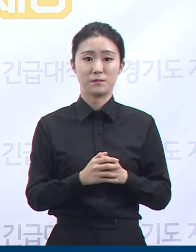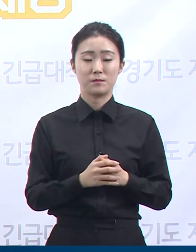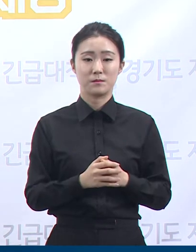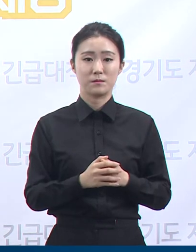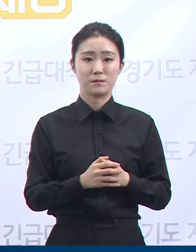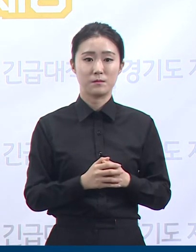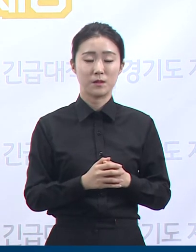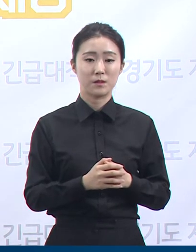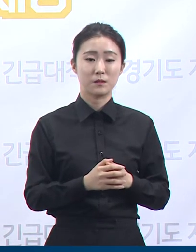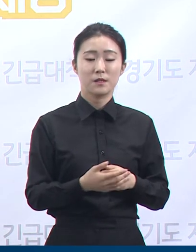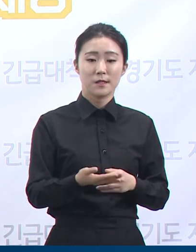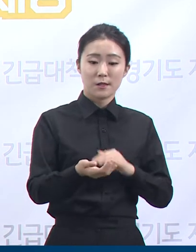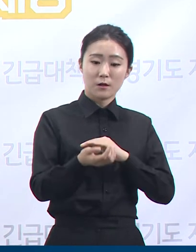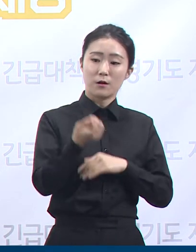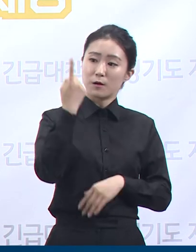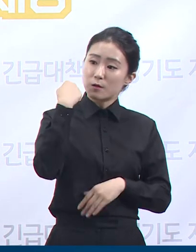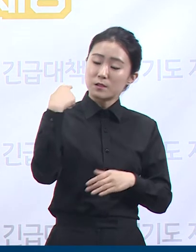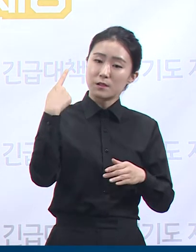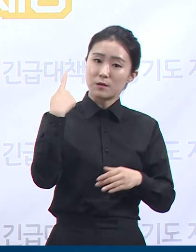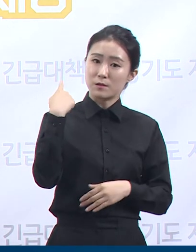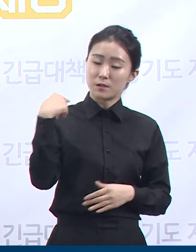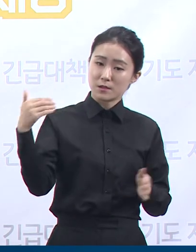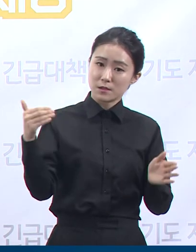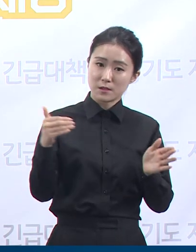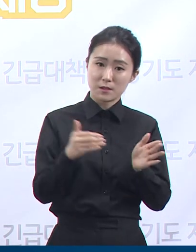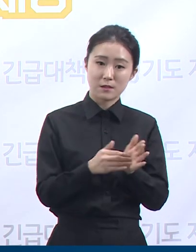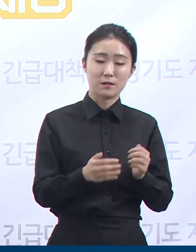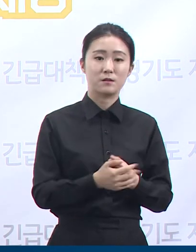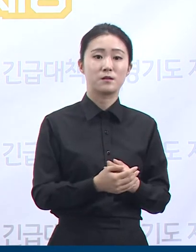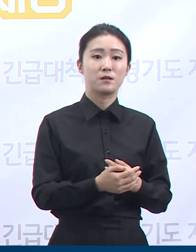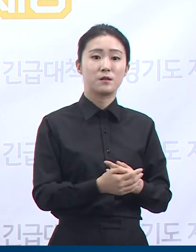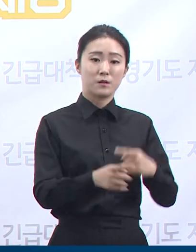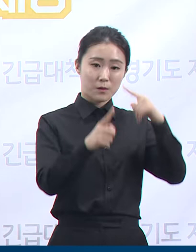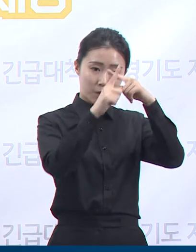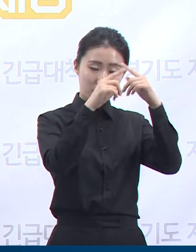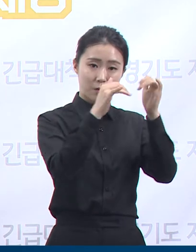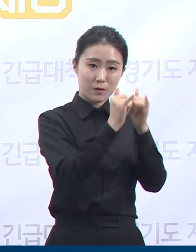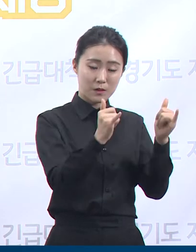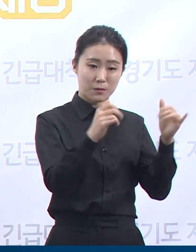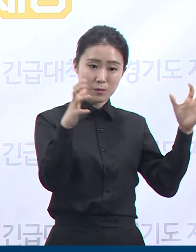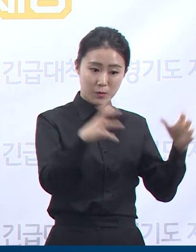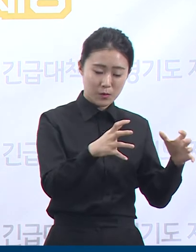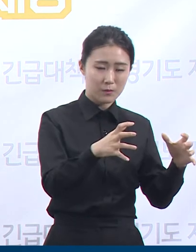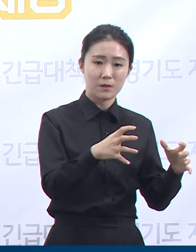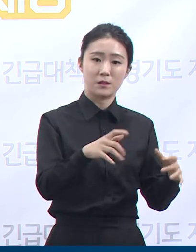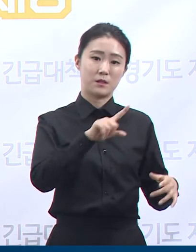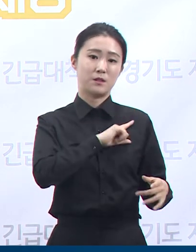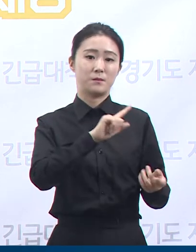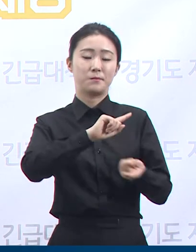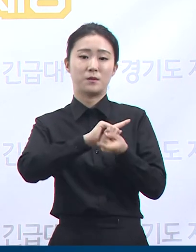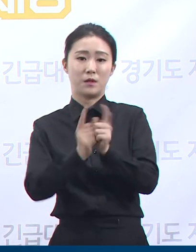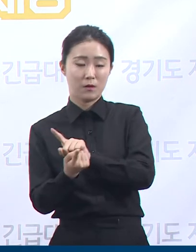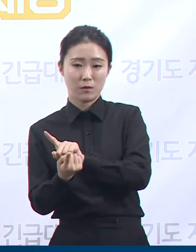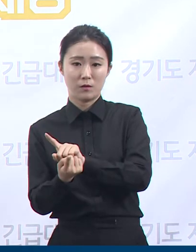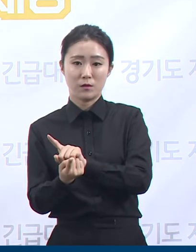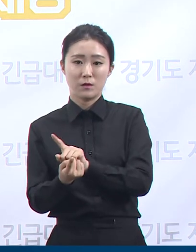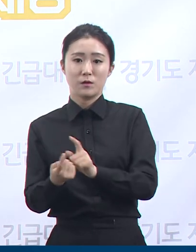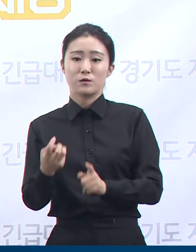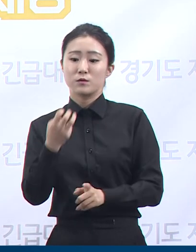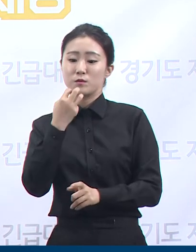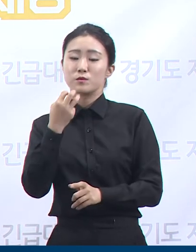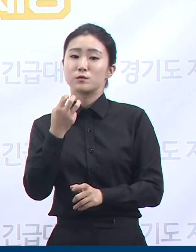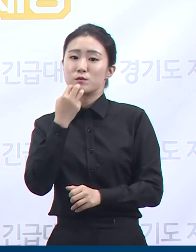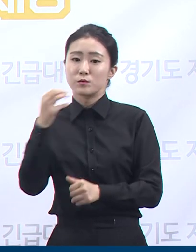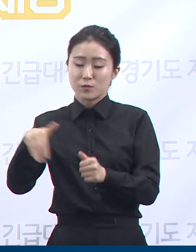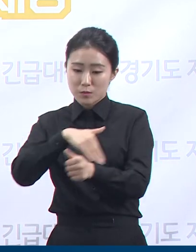수도권 방문판매 모임으로 바꾸겠습니다. 수도권 방문판매 모임 관련 6명, 강남